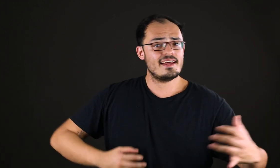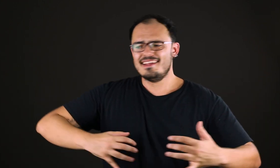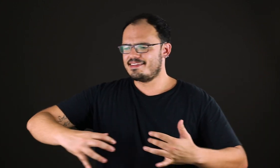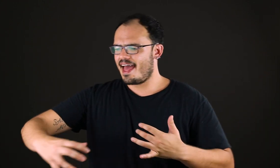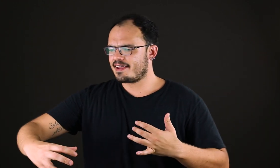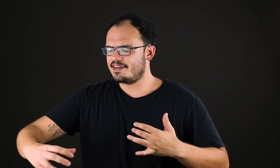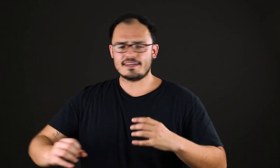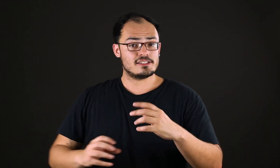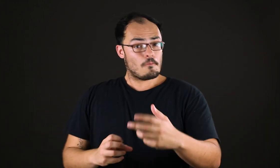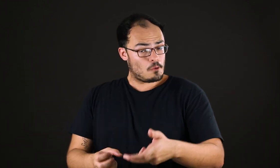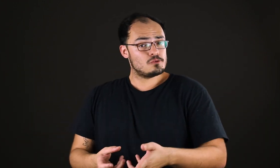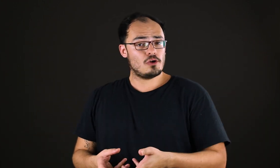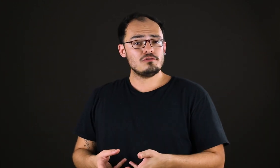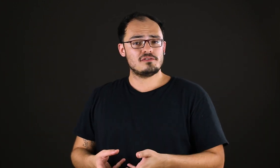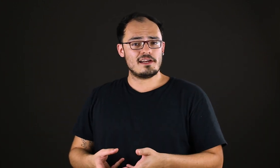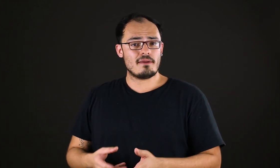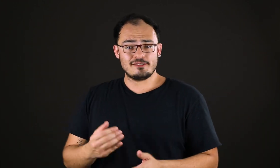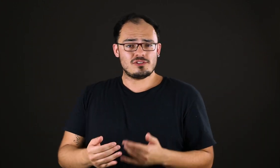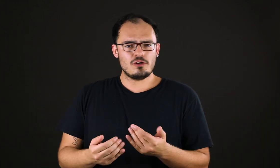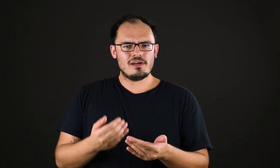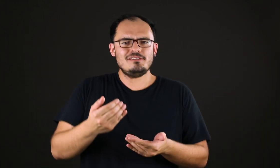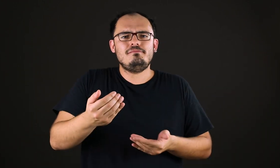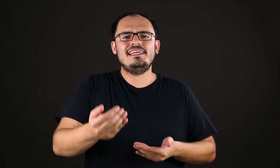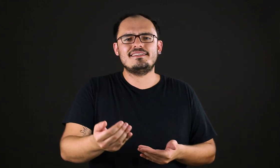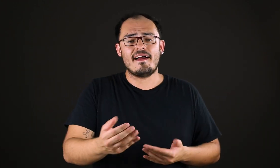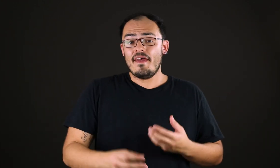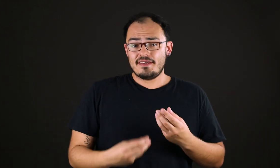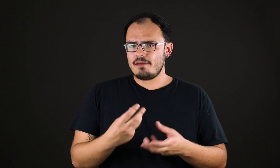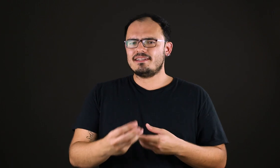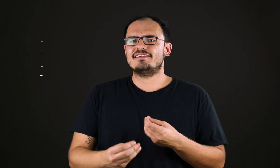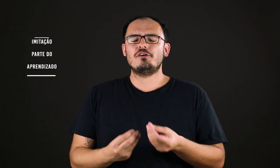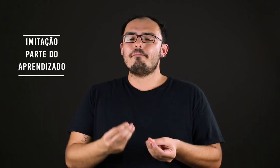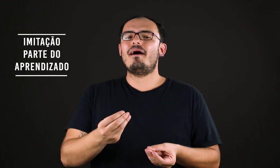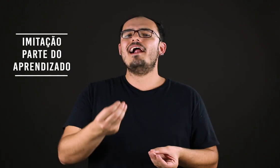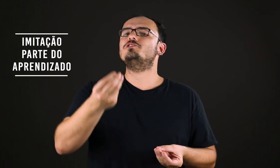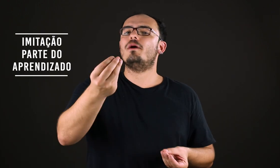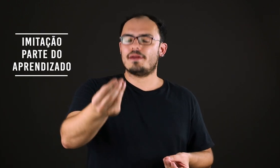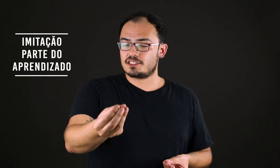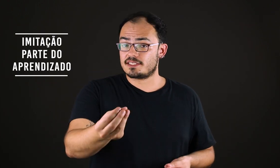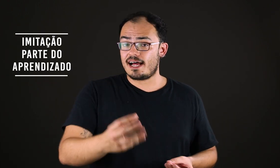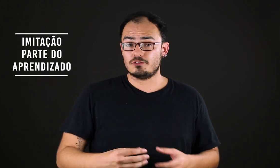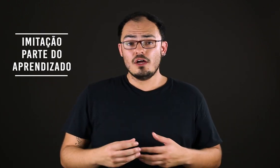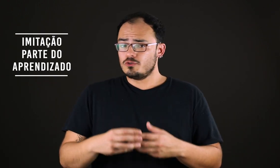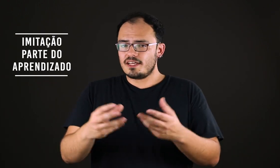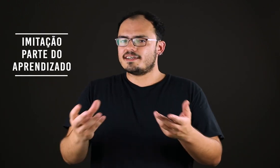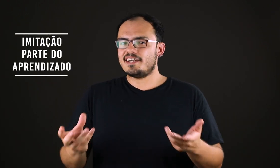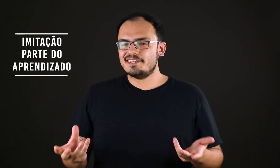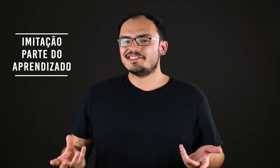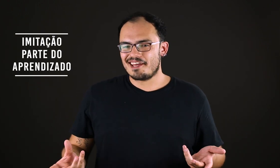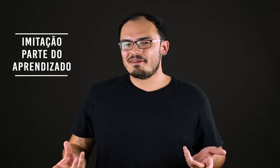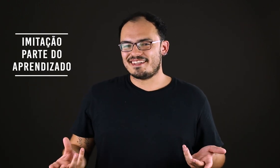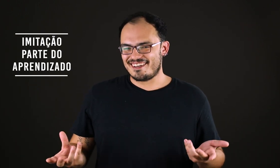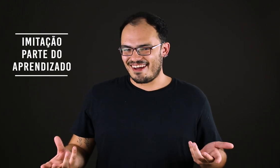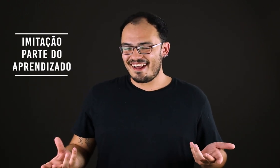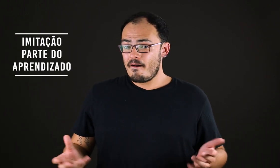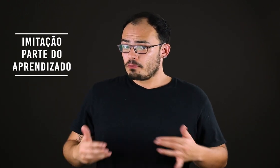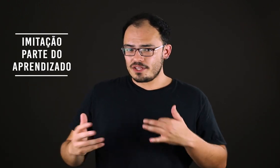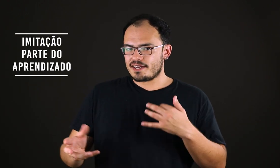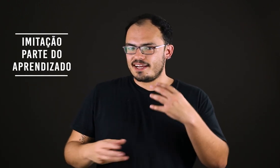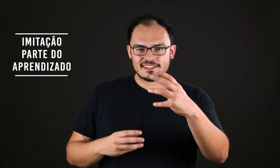técnicas com os outros animais. O ser humano imita. E a imitação é parte do aprendizado. Toda criança imita, não é? Toda criança